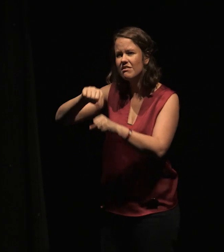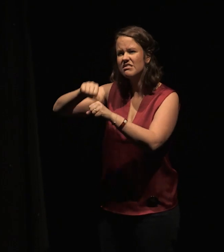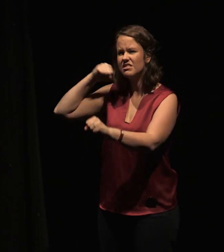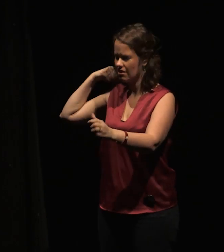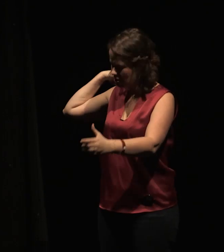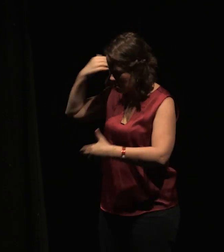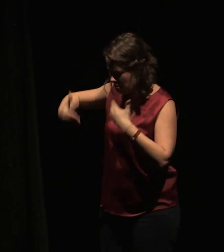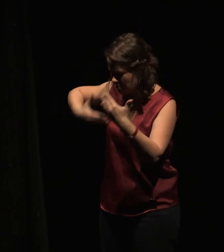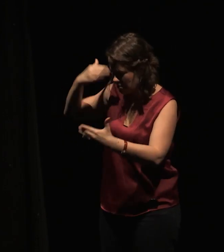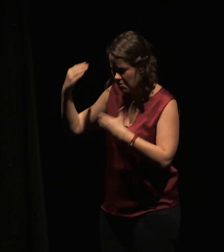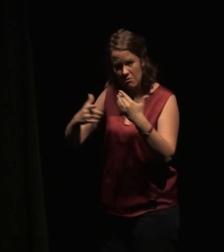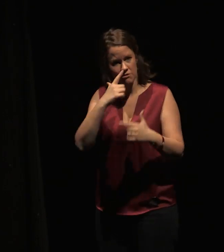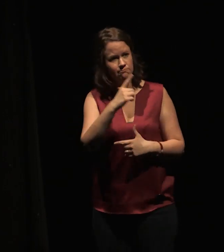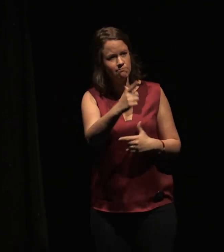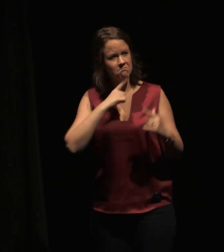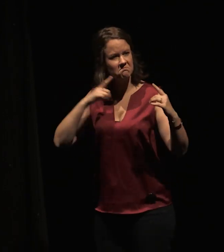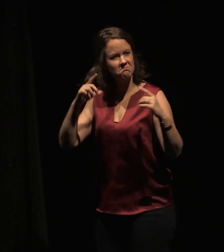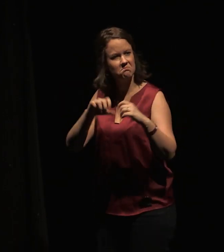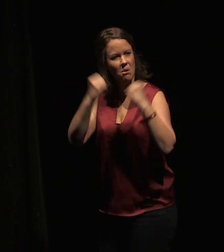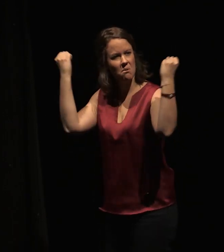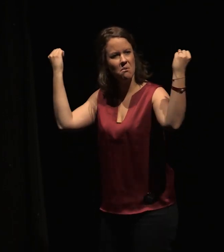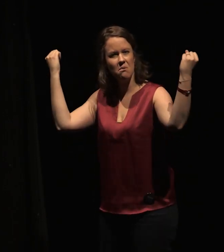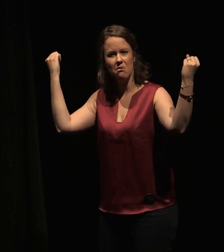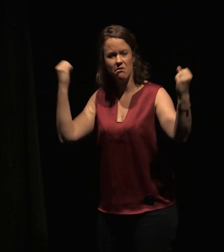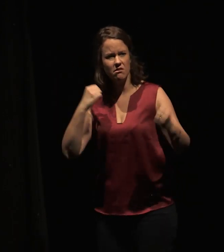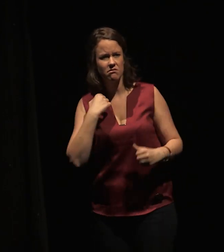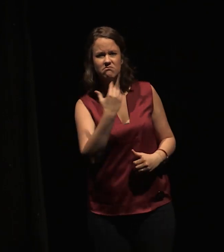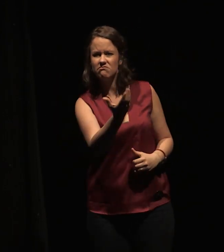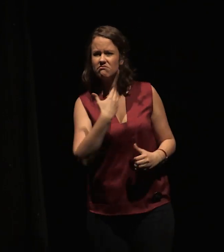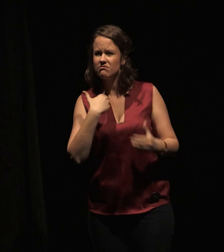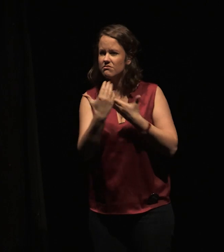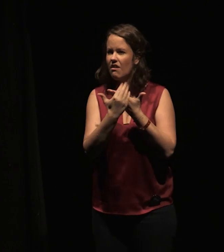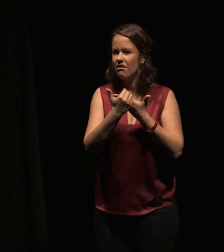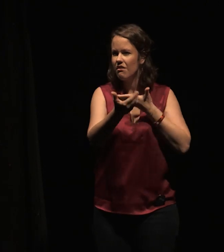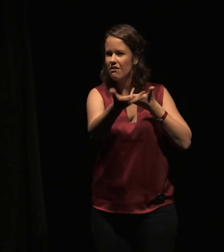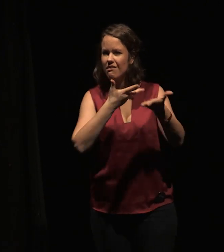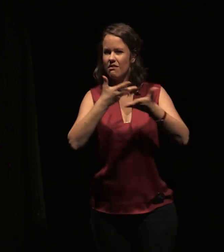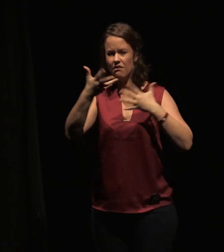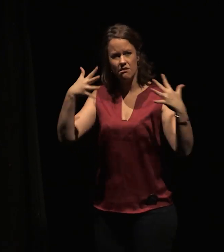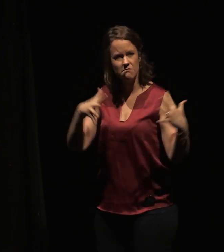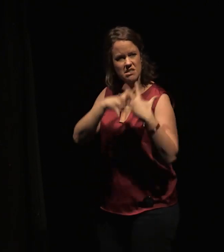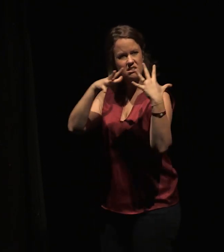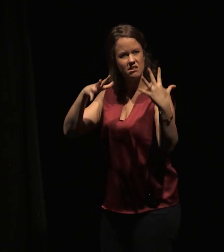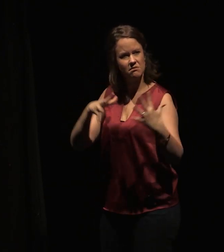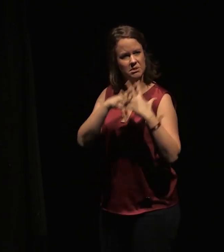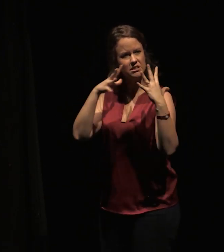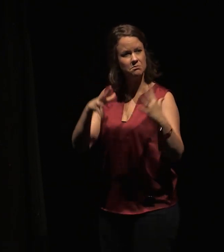notre rupture demeure là, inaboutie. Et entre nous les lettres, toujours, et les guerres n'ont pas modifié les jardins de ma grenade.